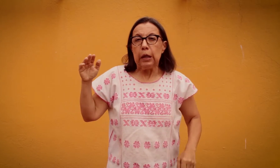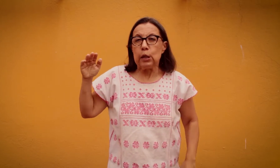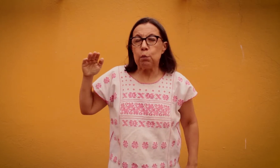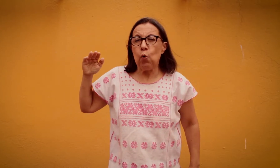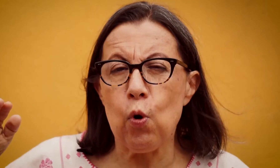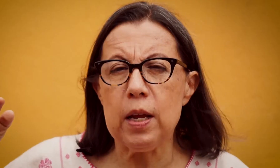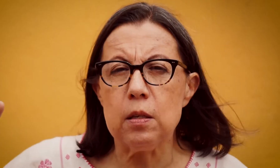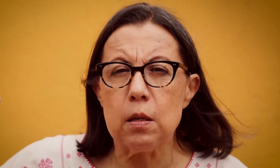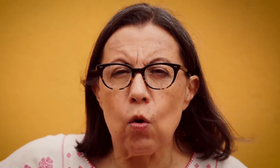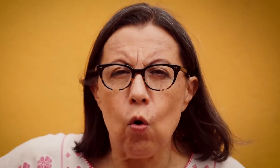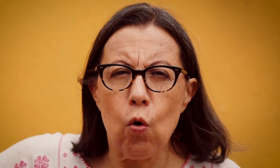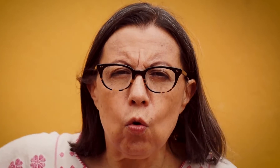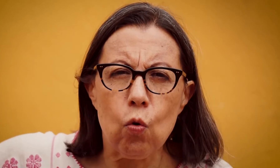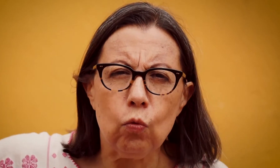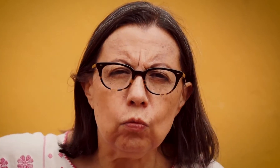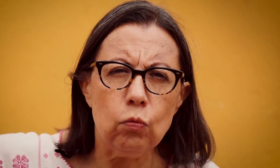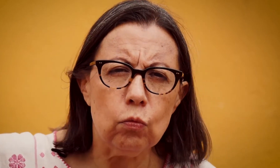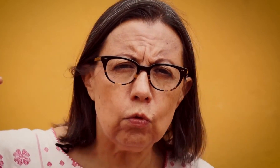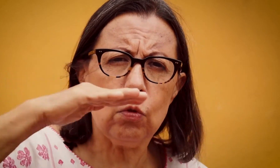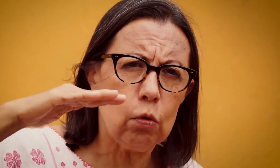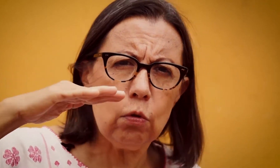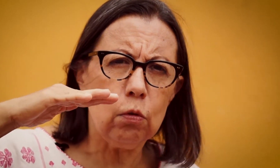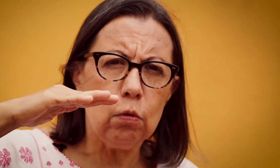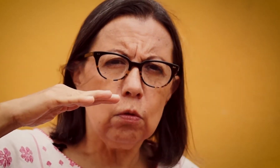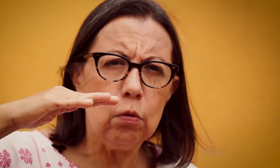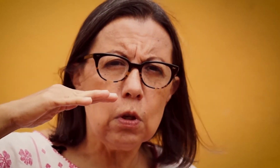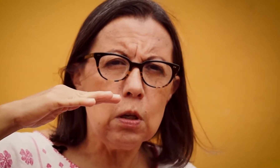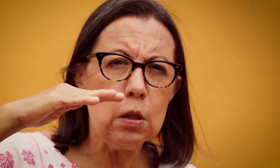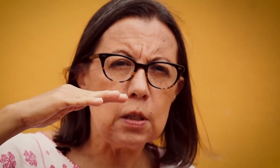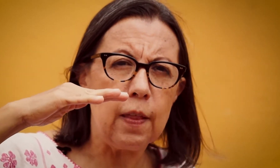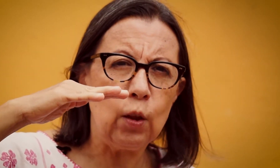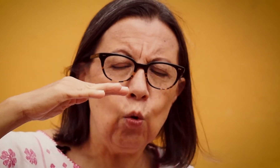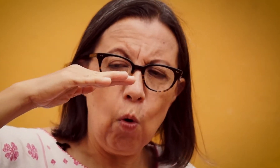Después se detuvo.